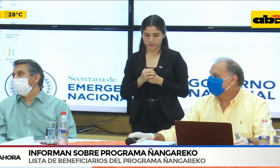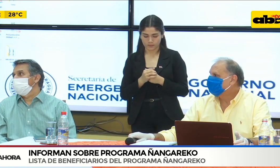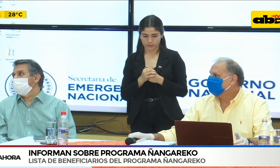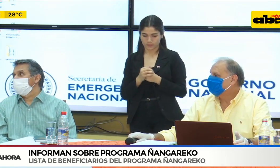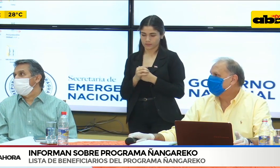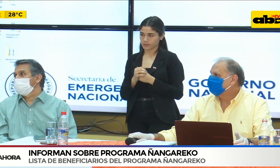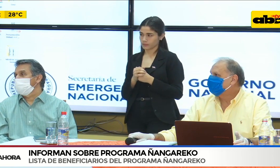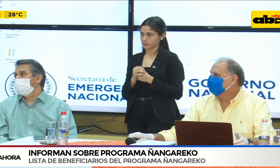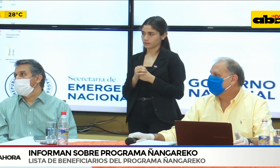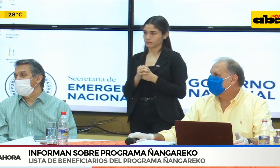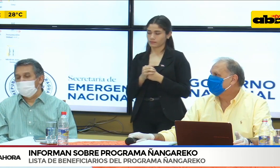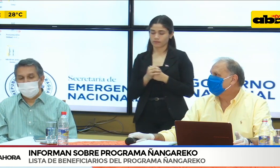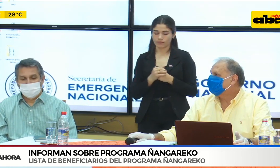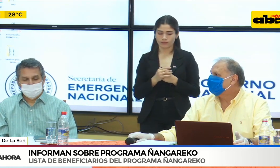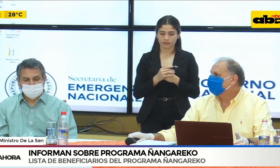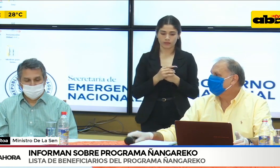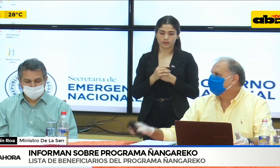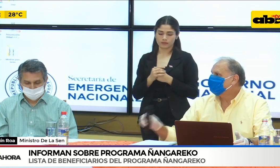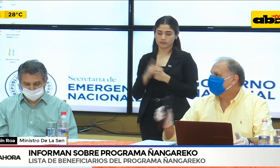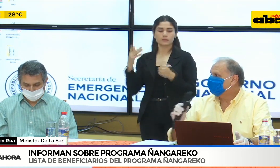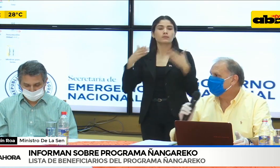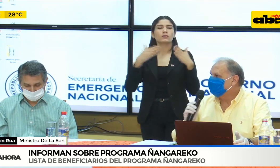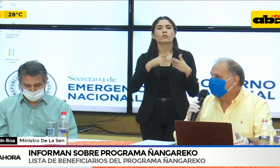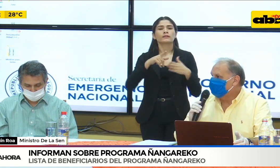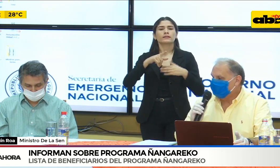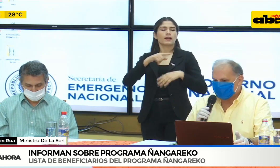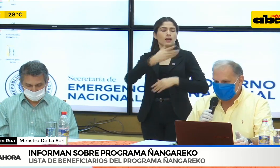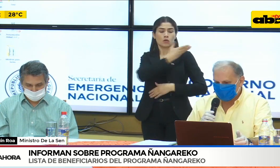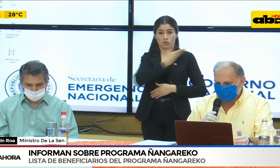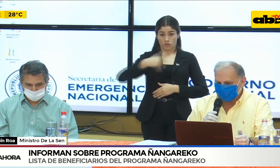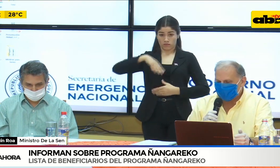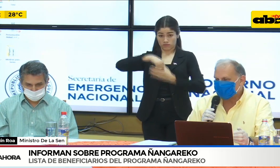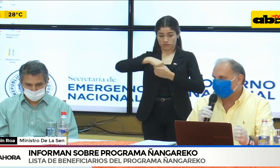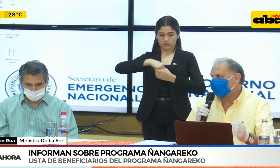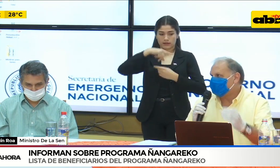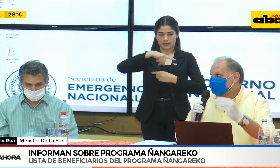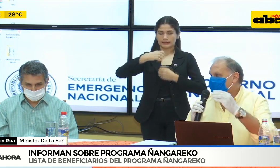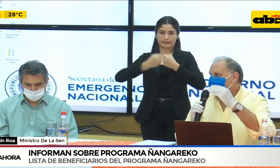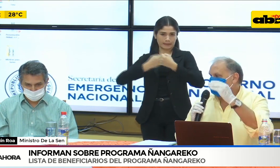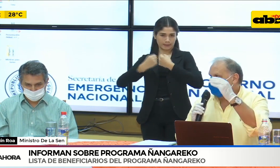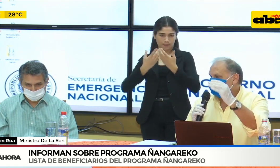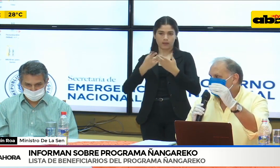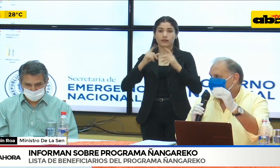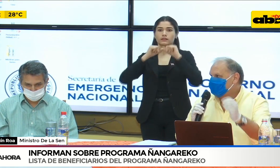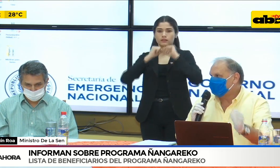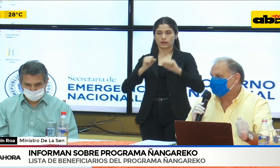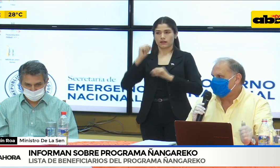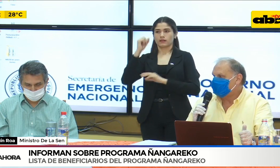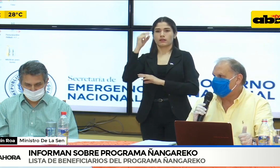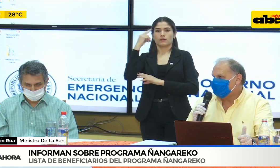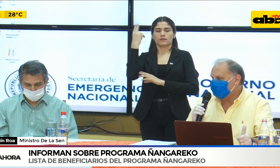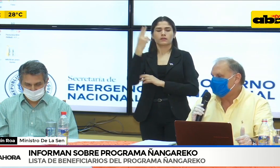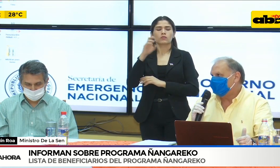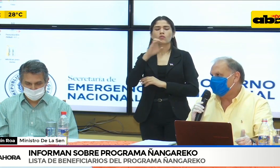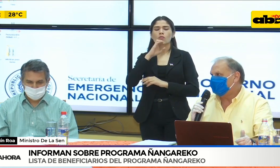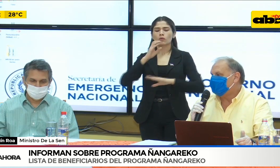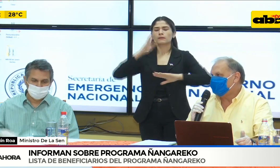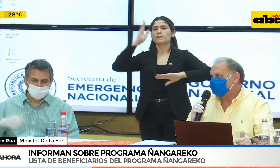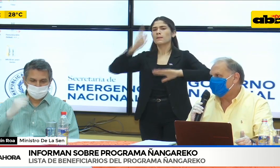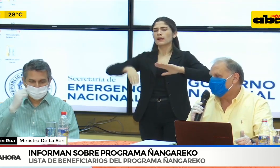preparado este sistema, este programa Ñangarecó? El programa Ñangarecó va hasta que lleguemos a los 330 mil